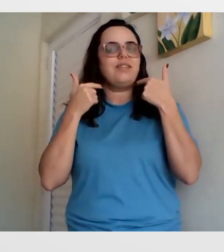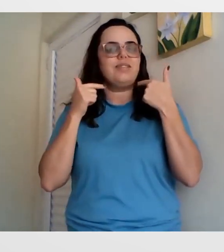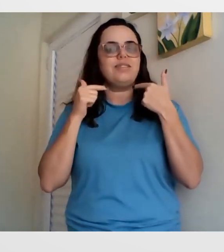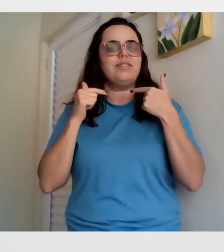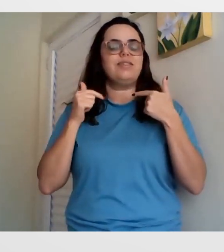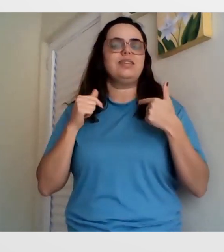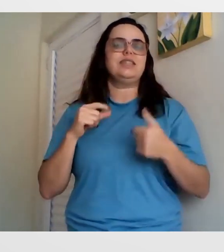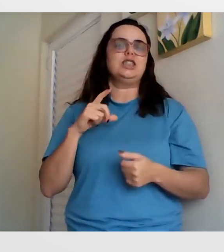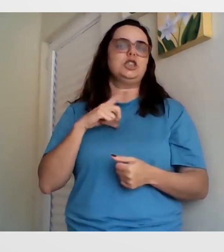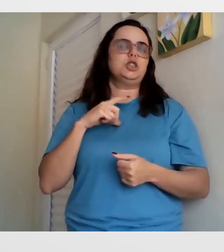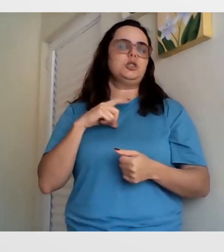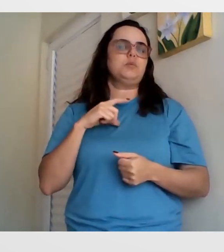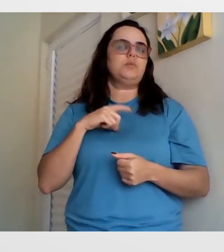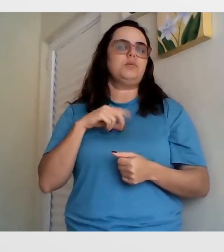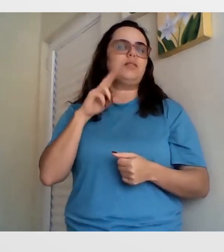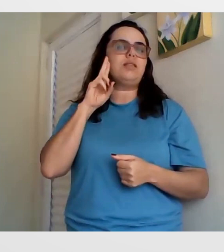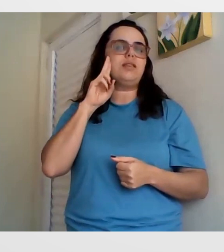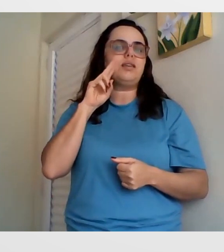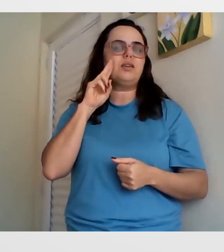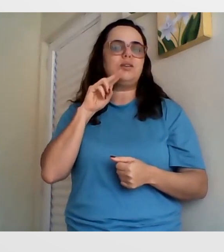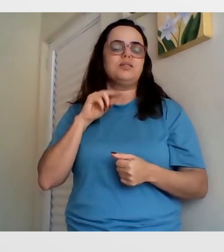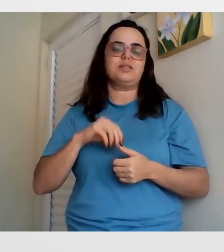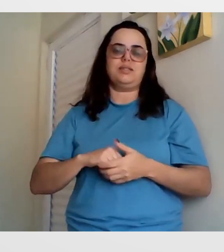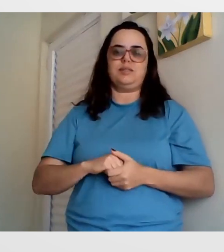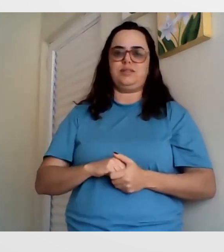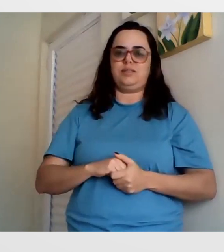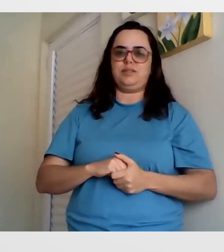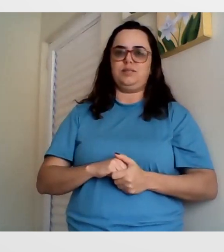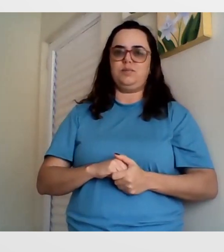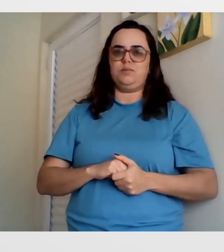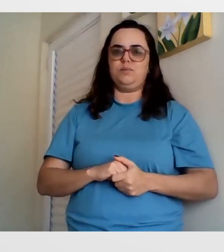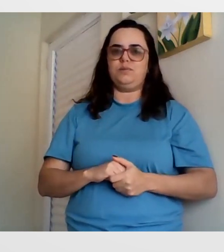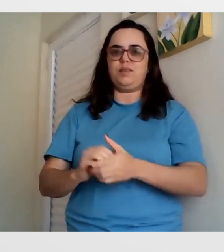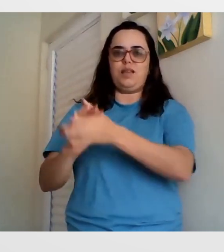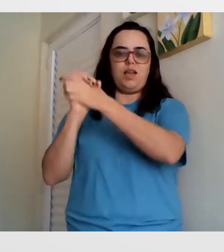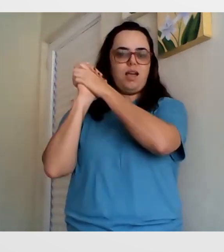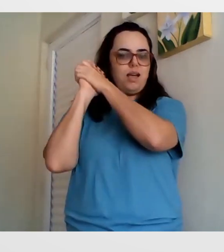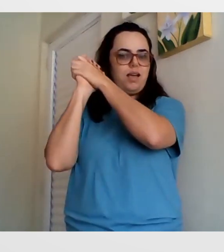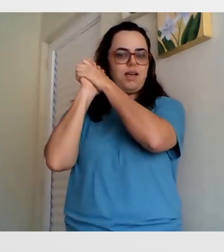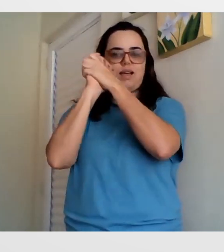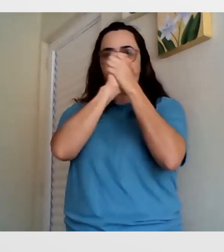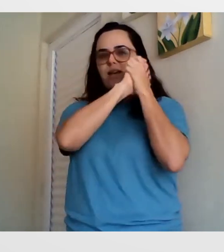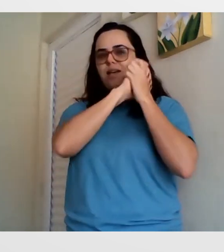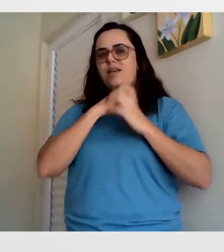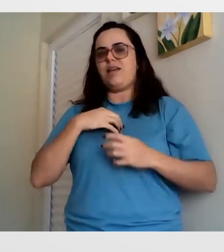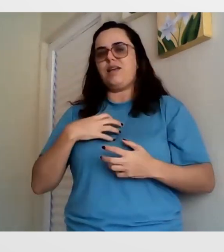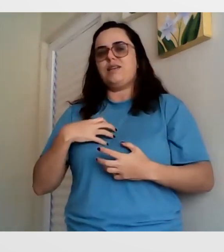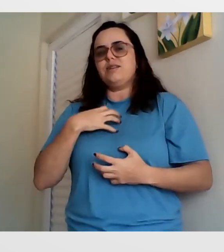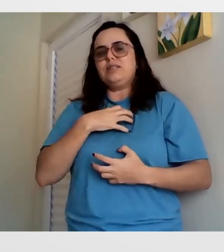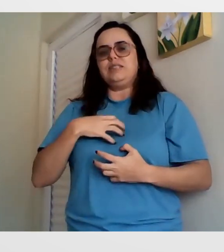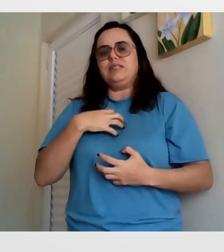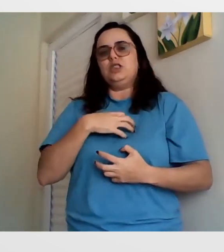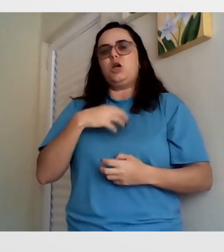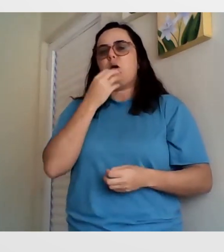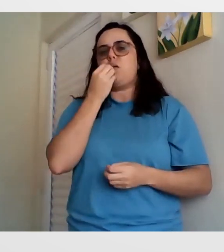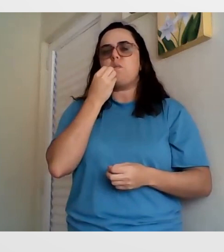histórias em Libras, gravar vídeos de histórias para os surdos. E eu tenho me divertido muito com essa experiência. Eu tenho